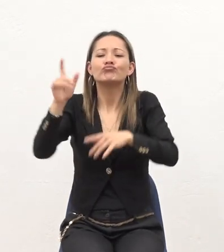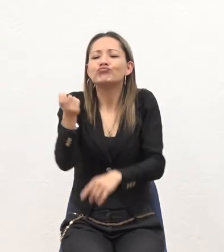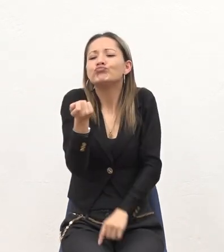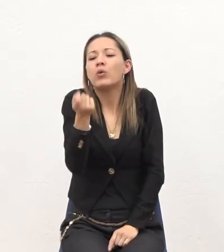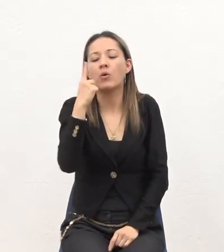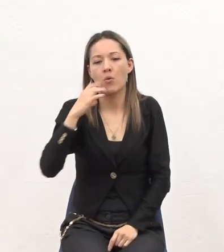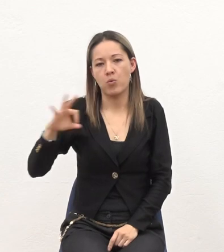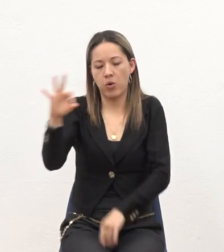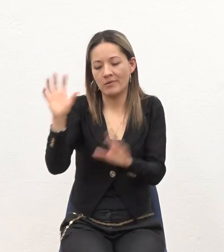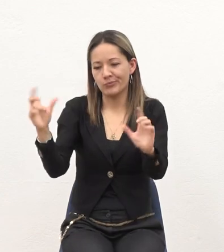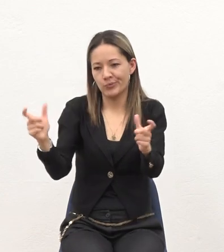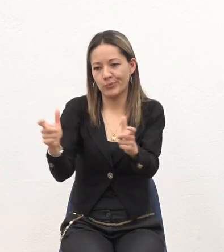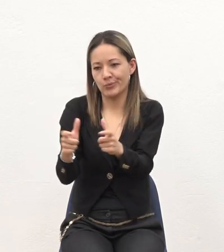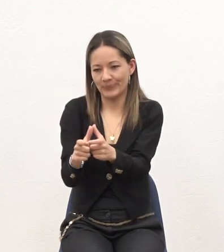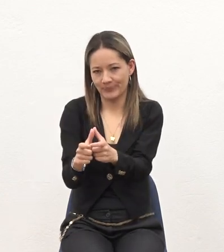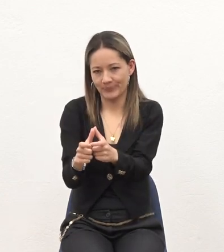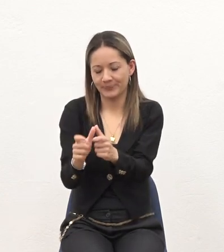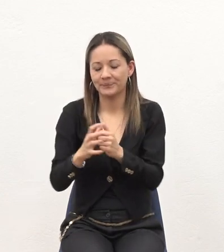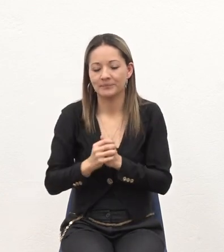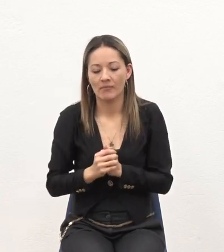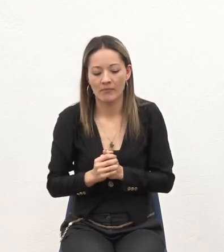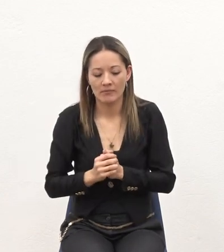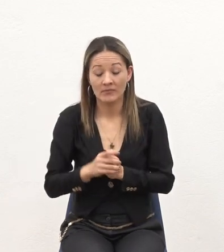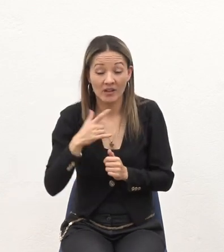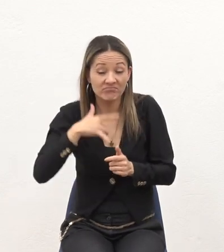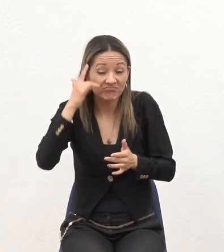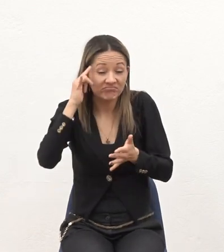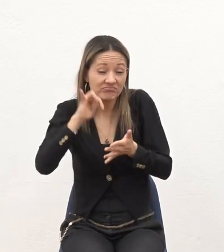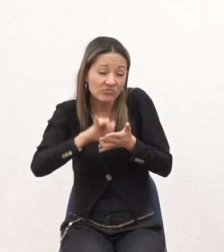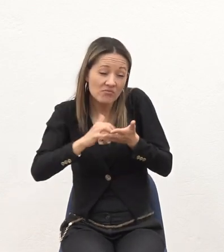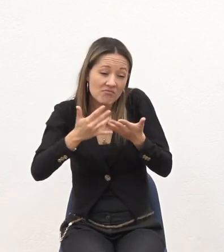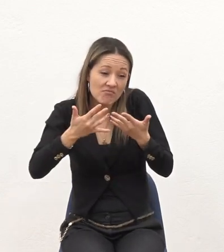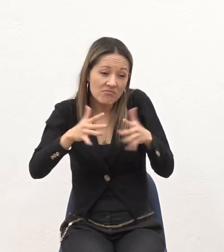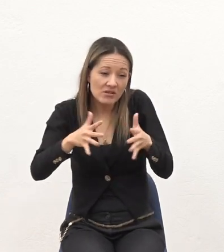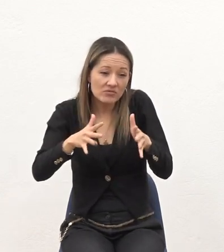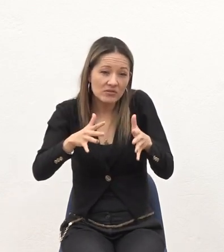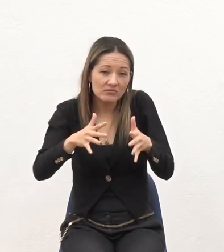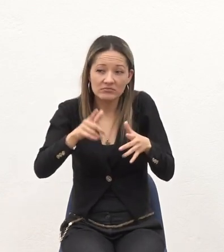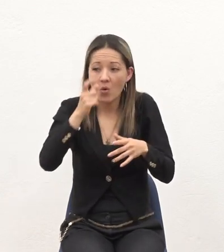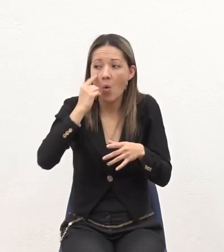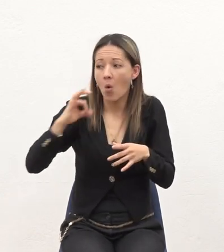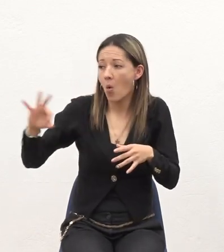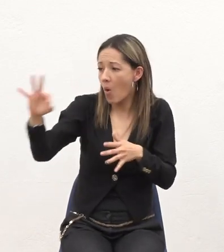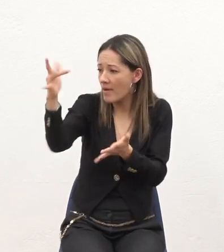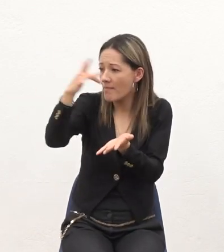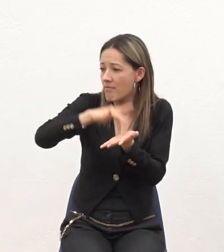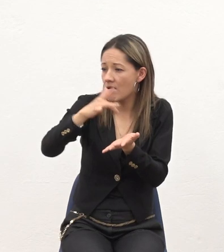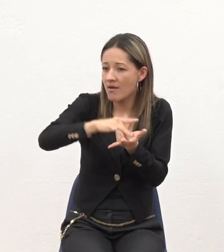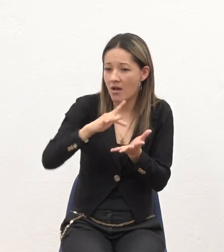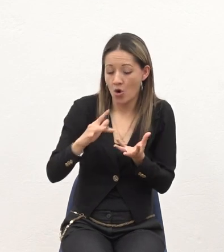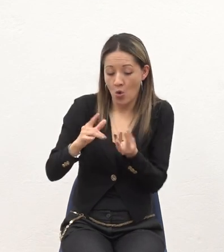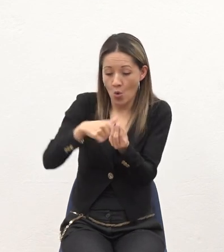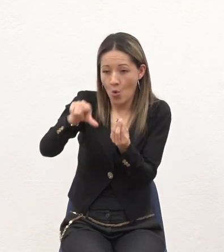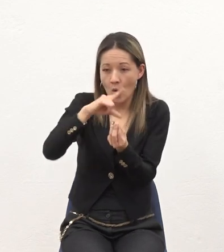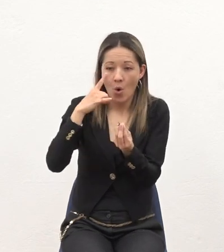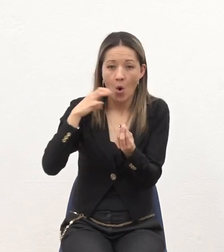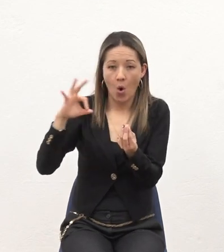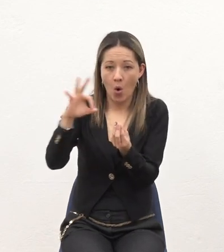congregación Yo creo que la media de participación es entre Fijos, seis